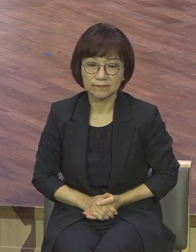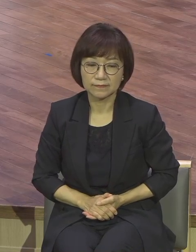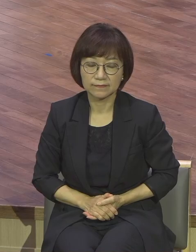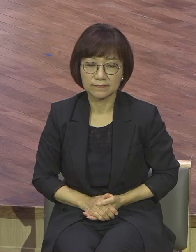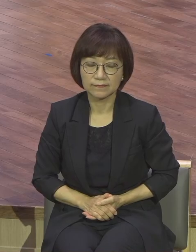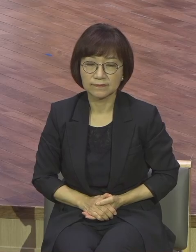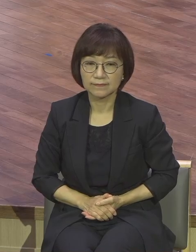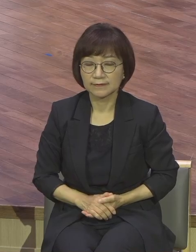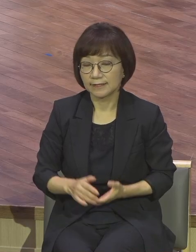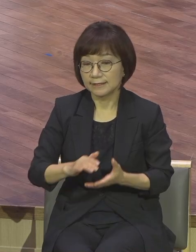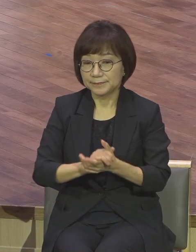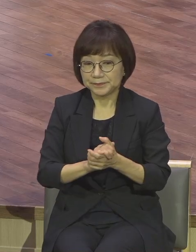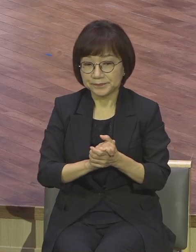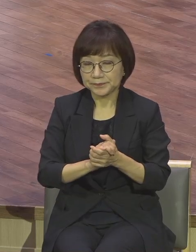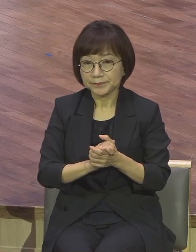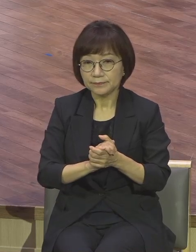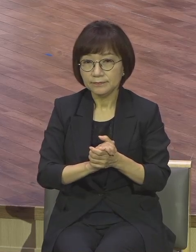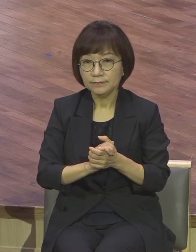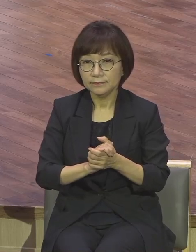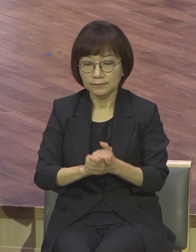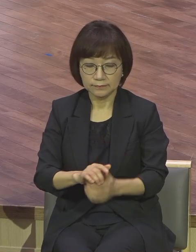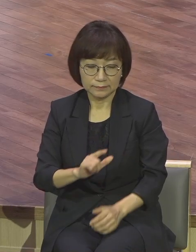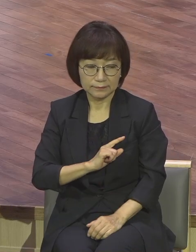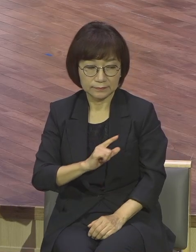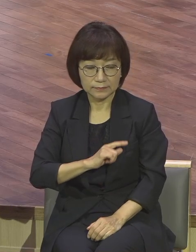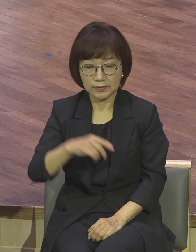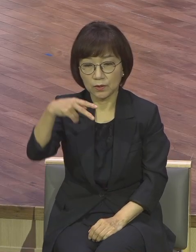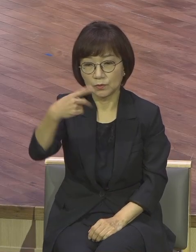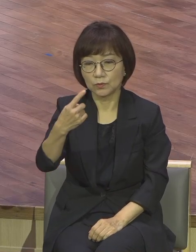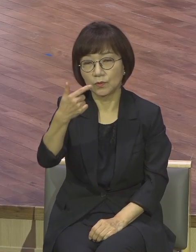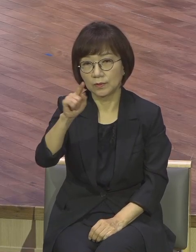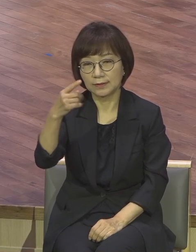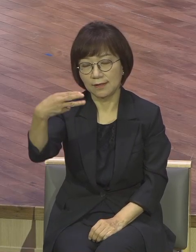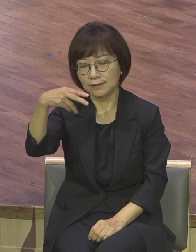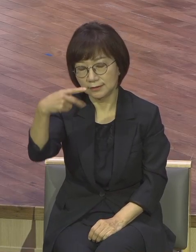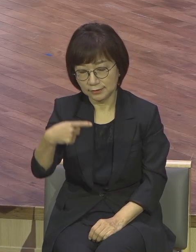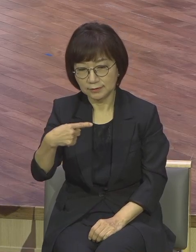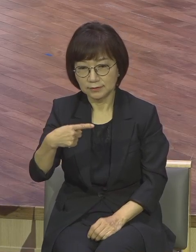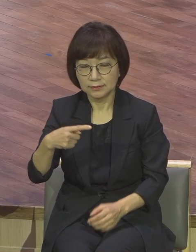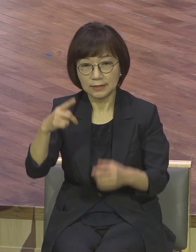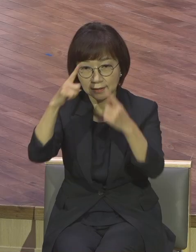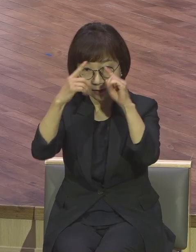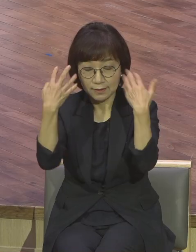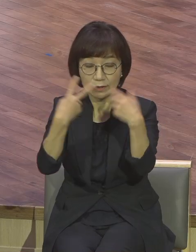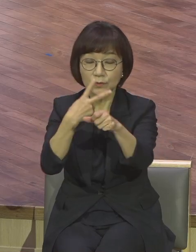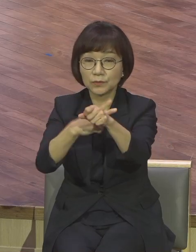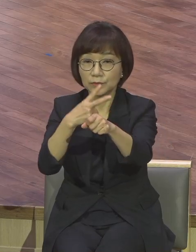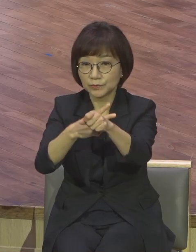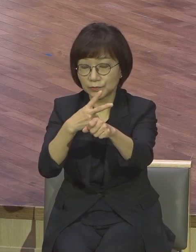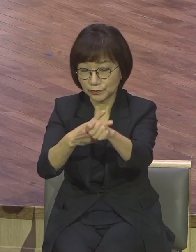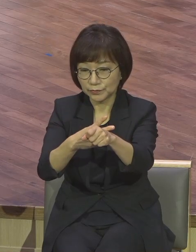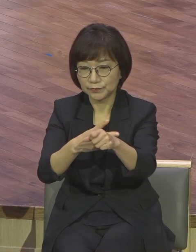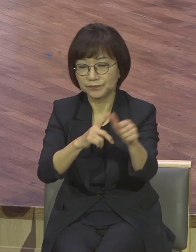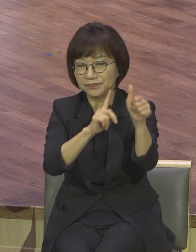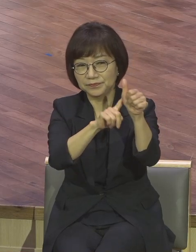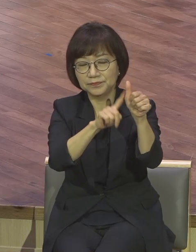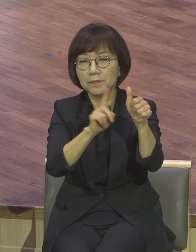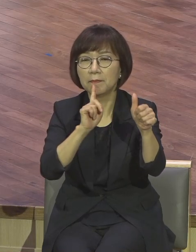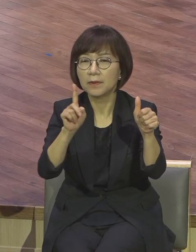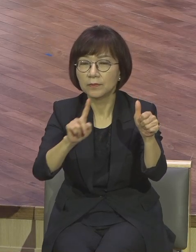아버지라고 하는 도널드 네카블란이라는 교수가 있습니다 이 교수가 한 말입니다 교회 안에는